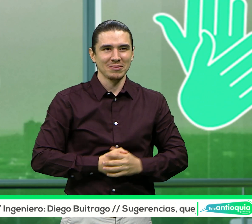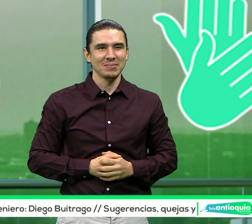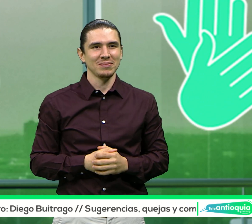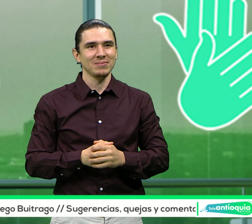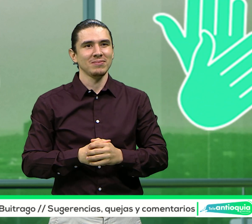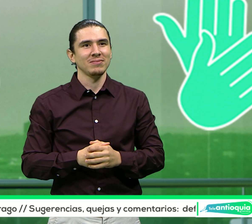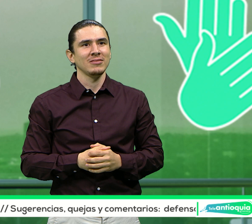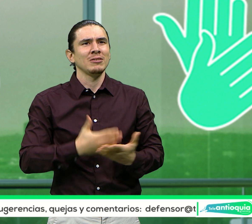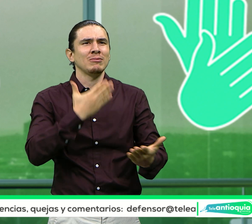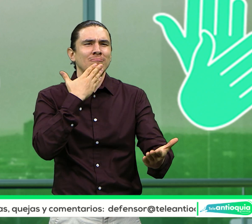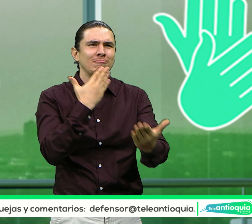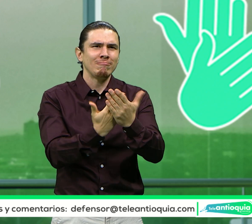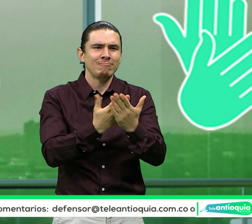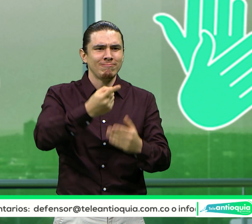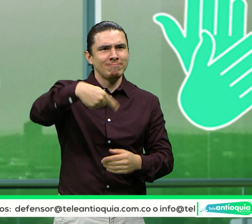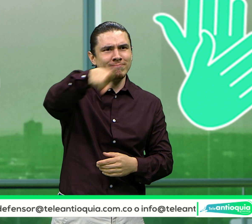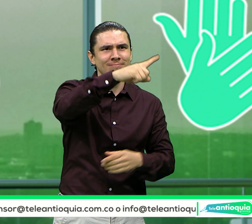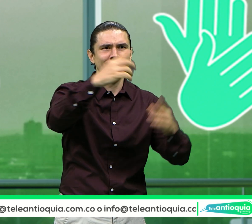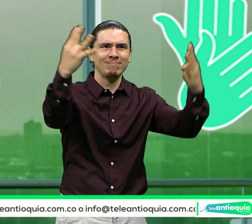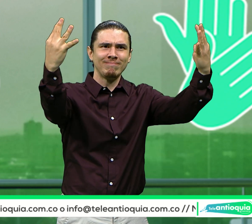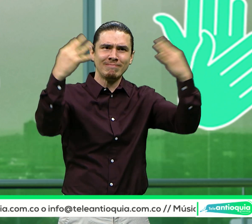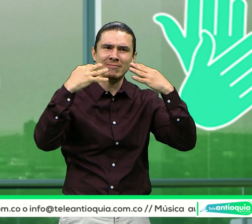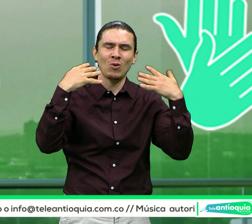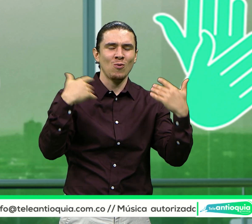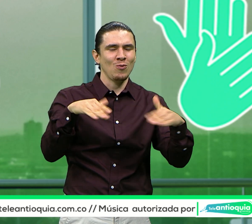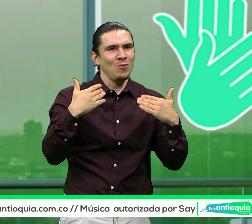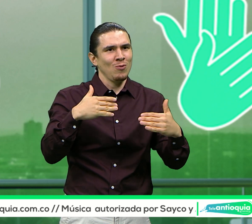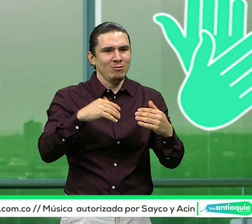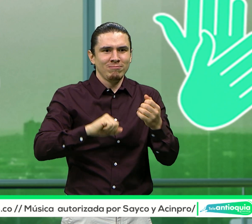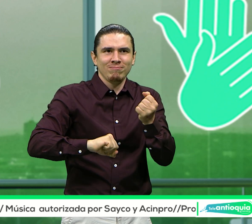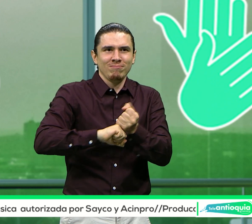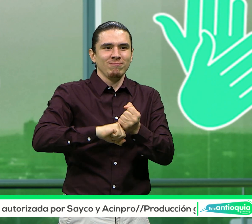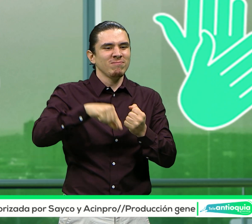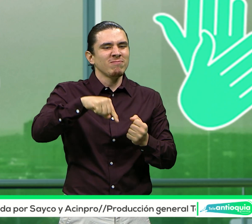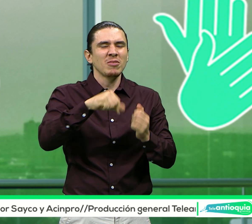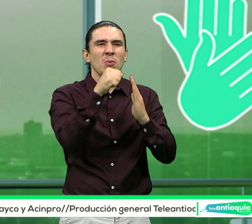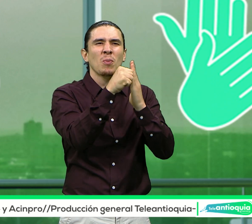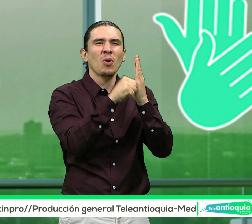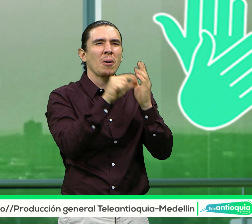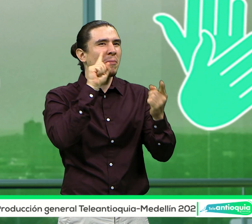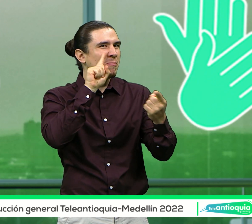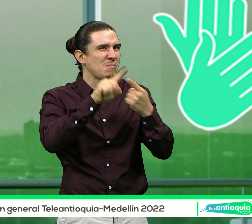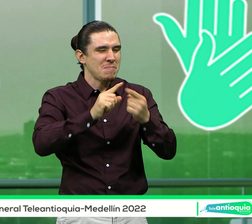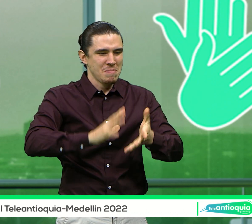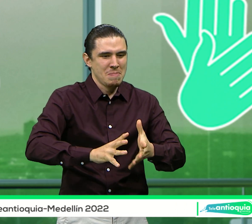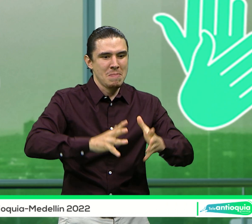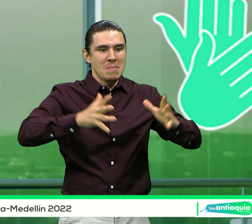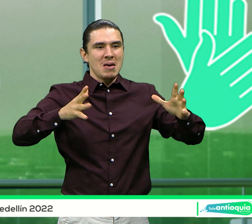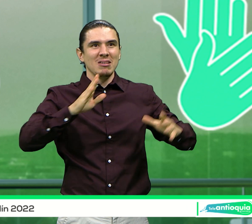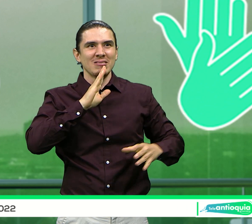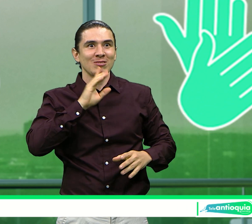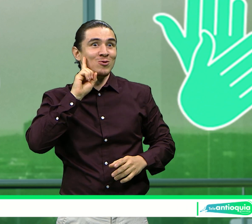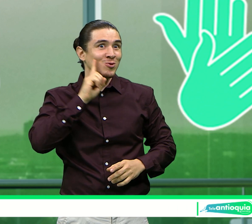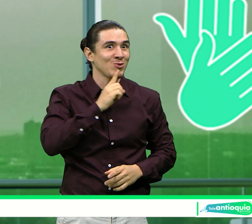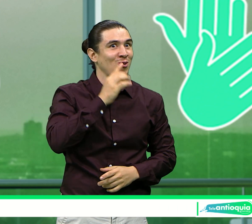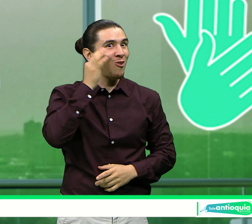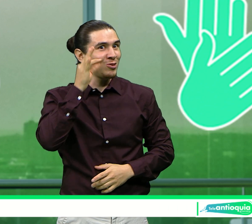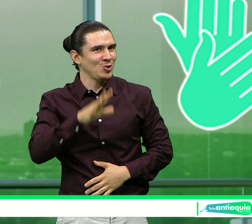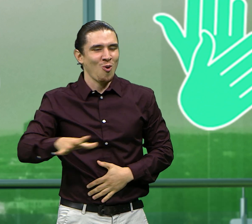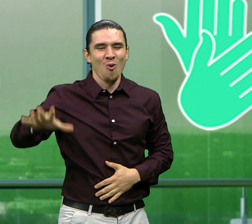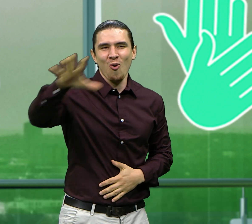delicias. A todos, muchísimas gracias por estar ahí y por ver este programa para más señas.